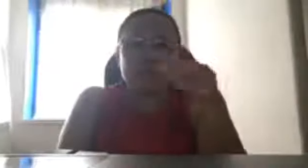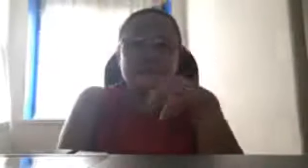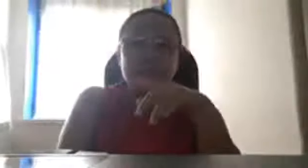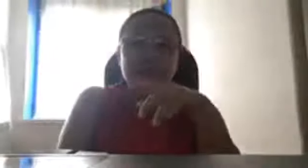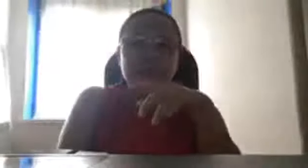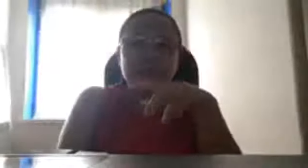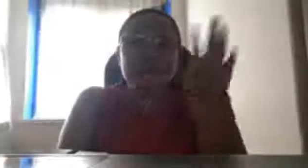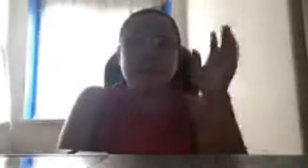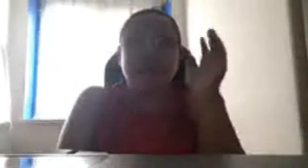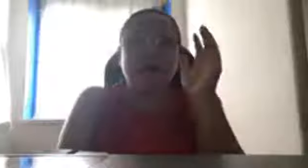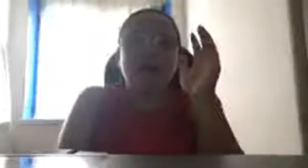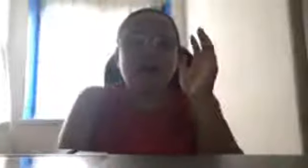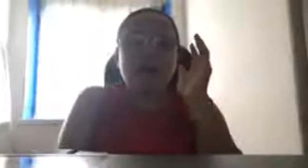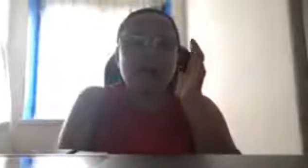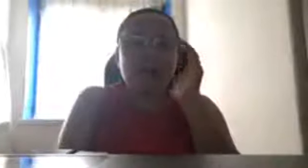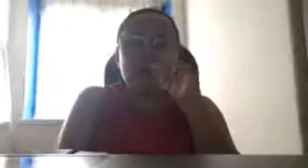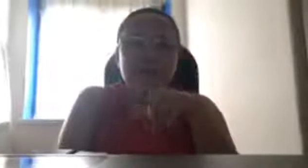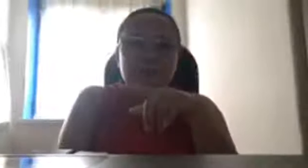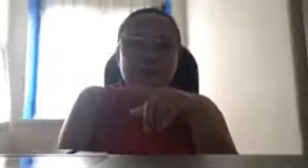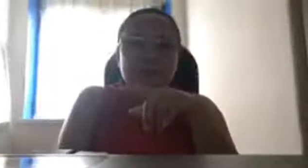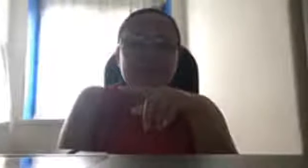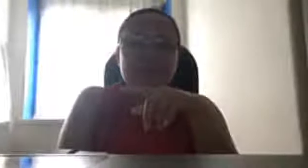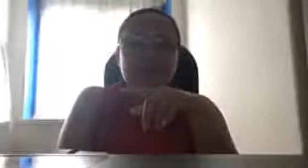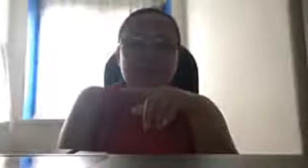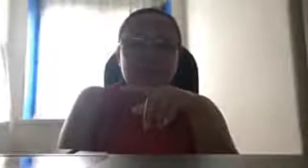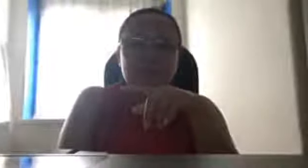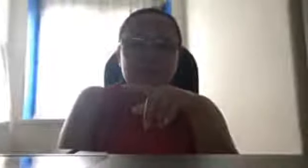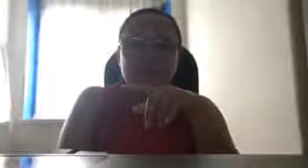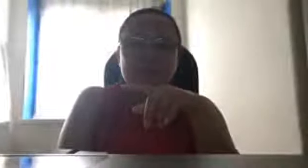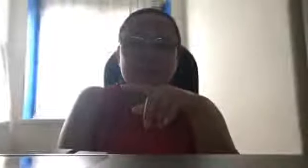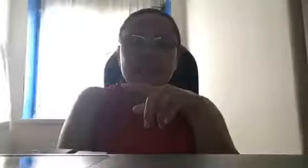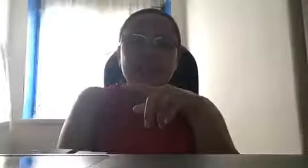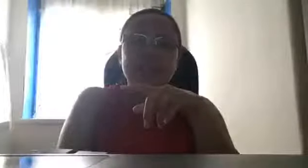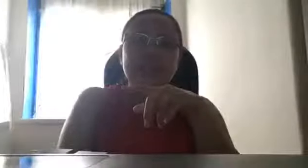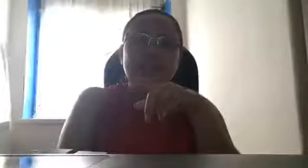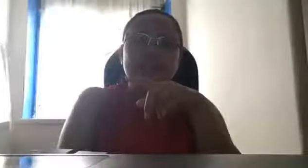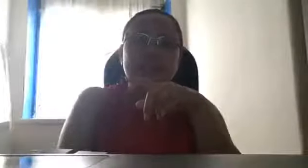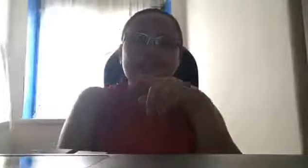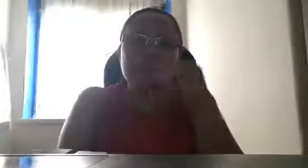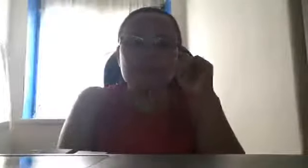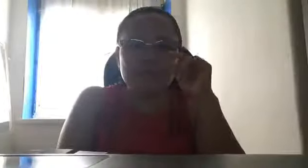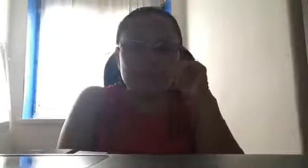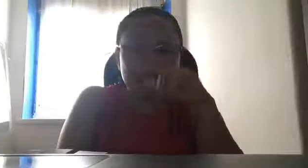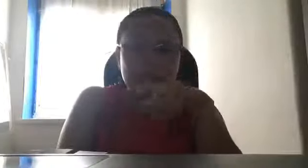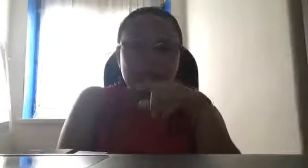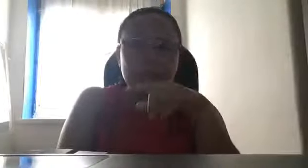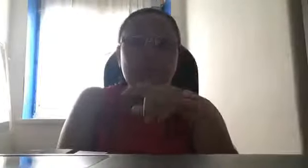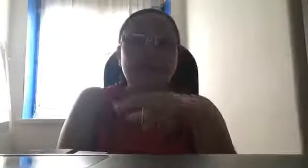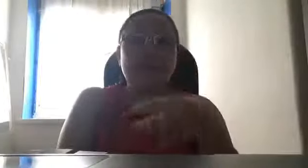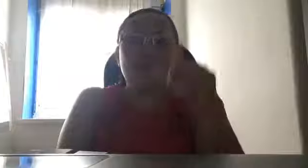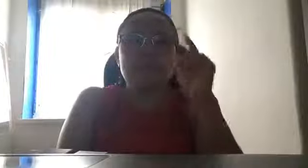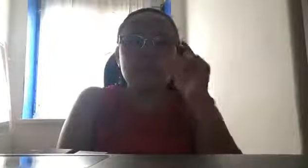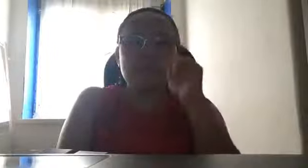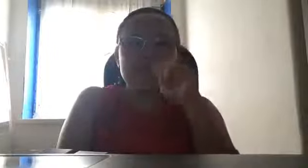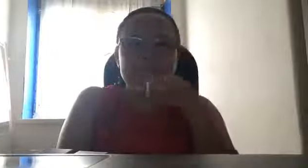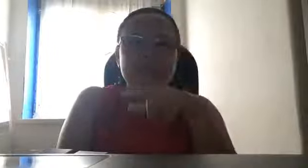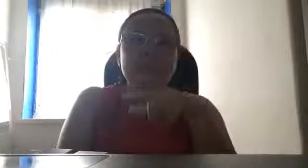ng nanunood. Ang amin po yung ipinaglalaban noon is simply lang about Green